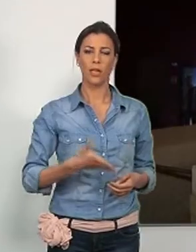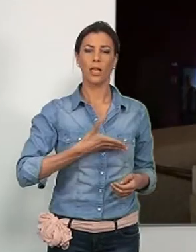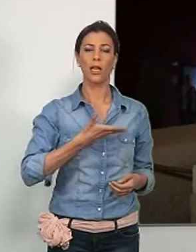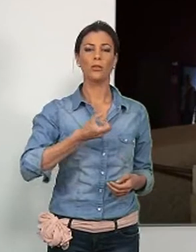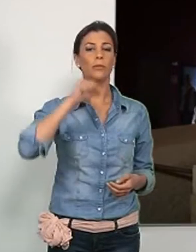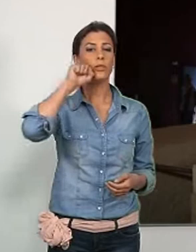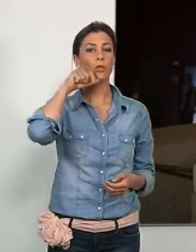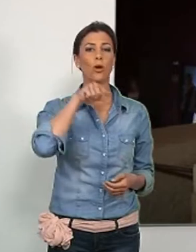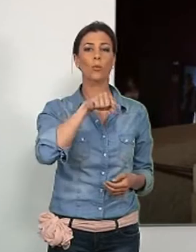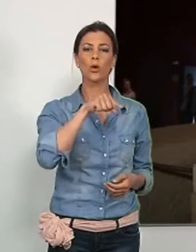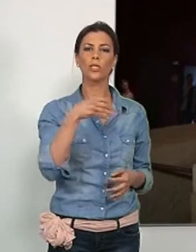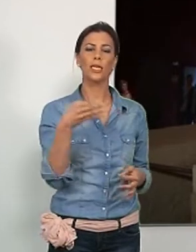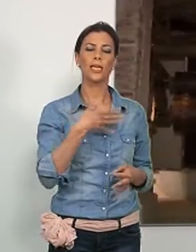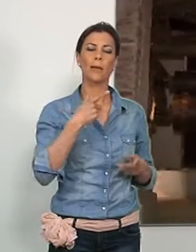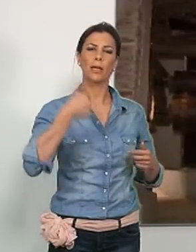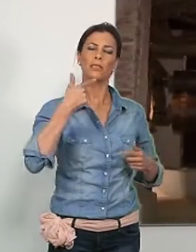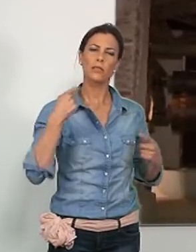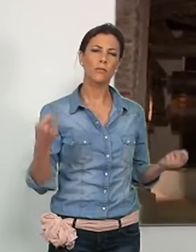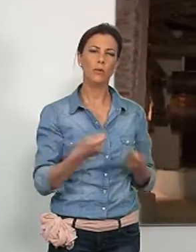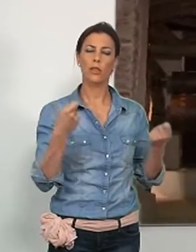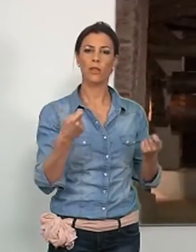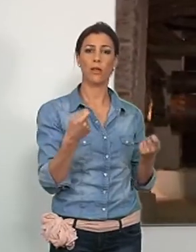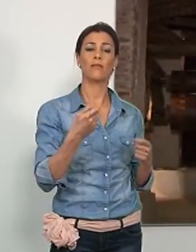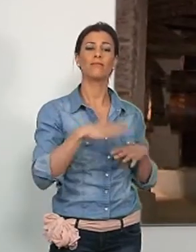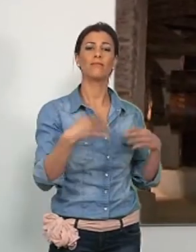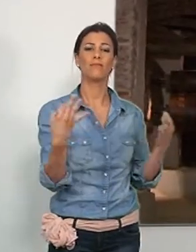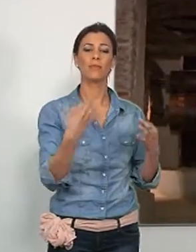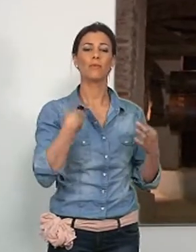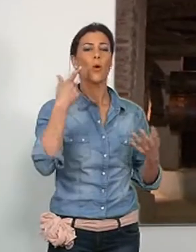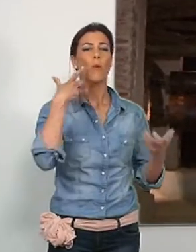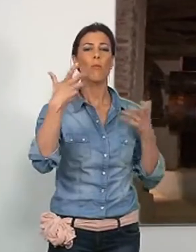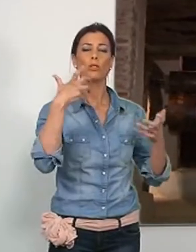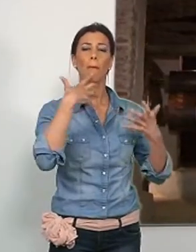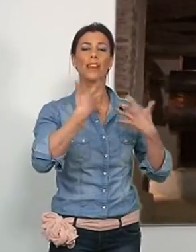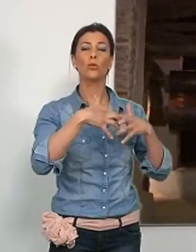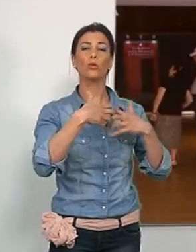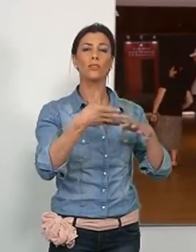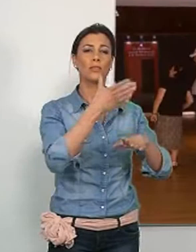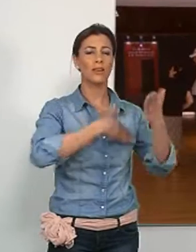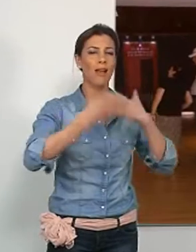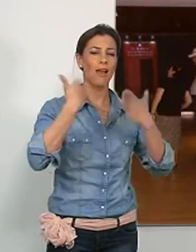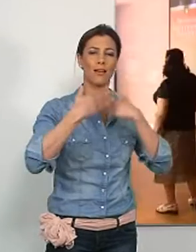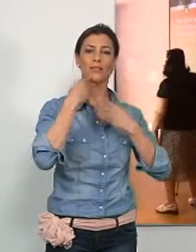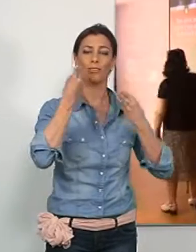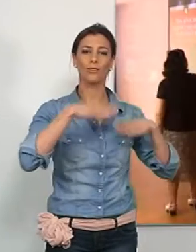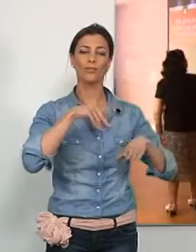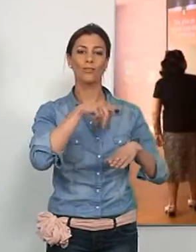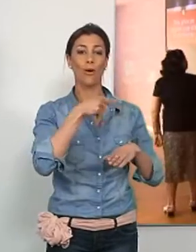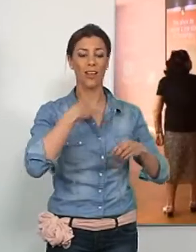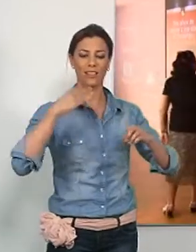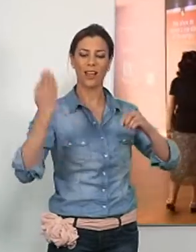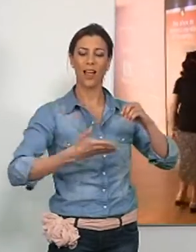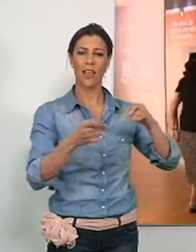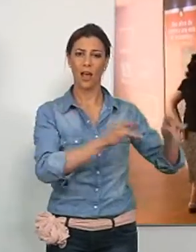El Ayuntamiento de Motril Potencia, tanto el Museo Preindustrial de la Caña de Azúcar como el de Historia,